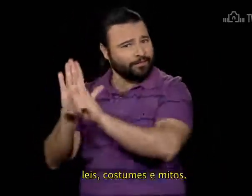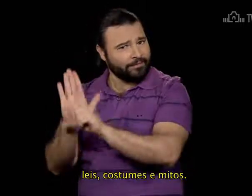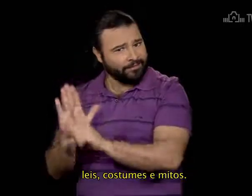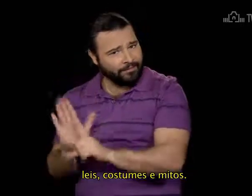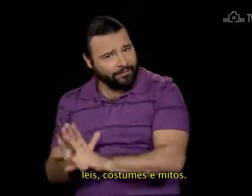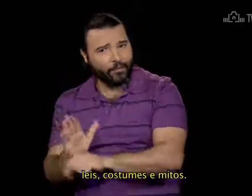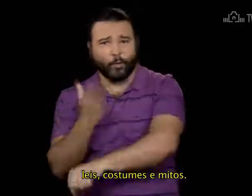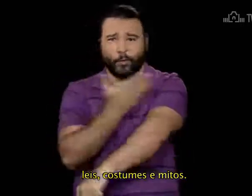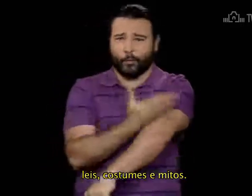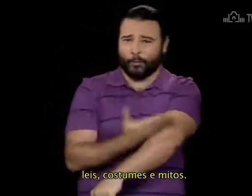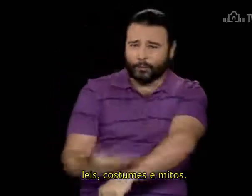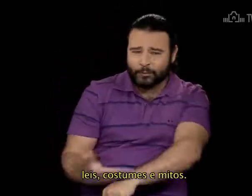Leis, costumes